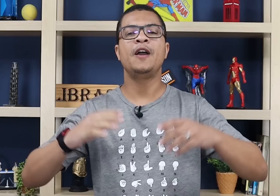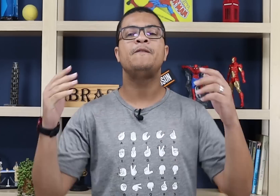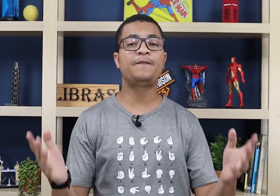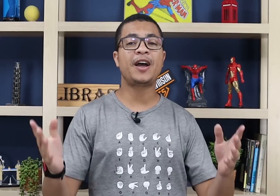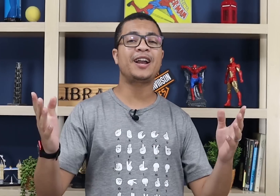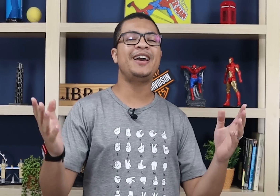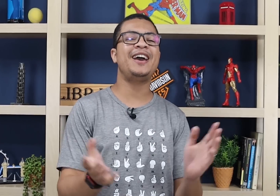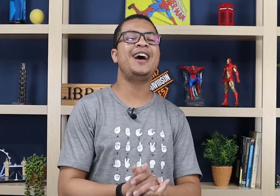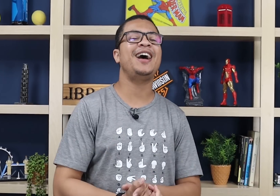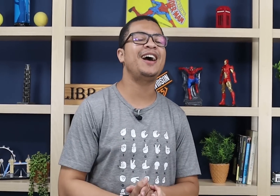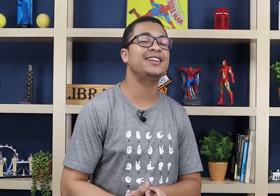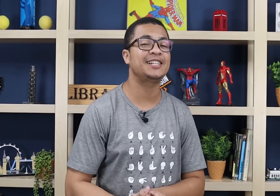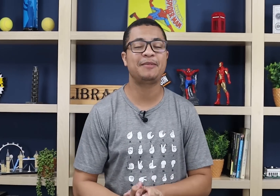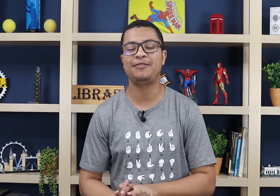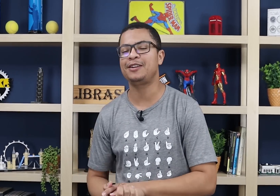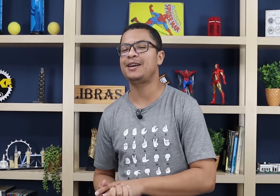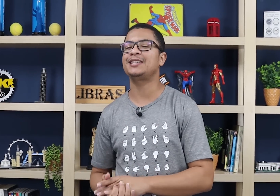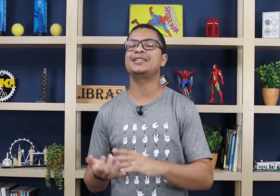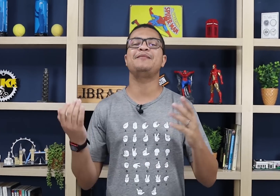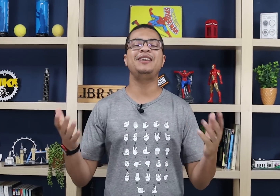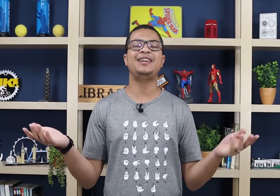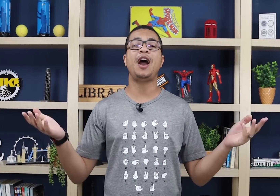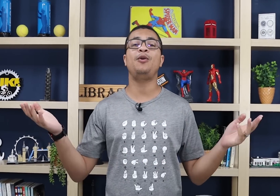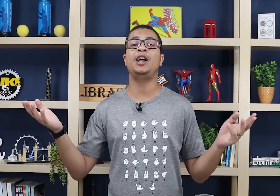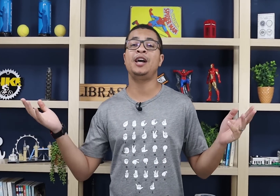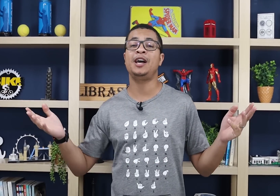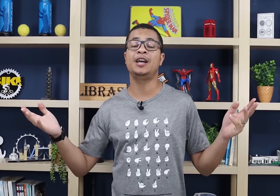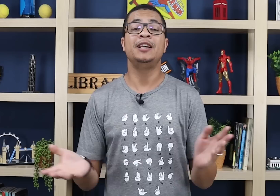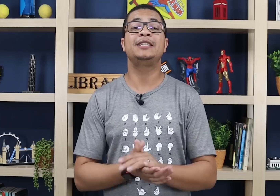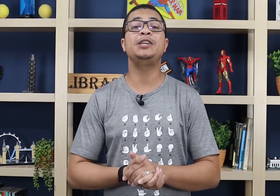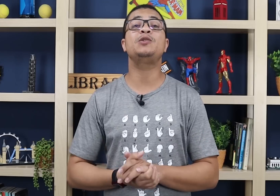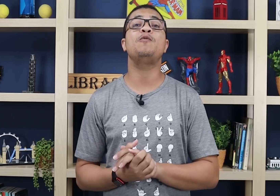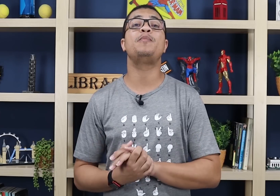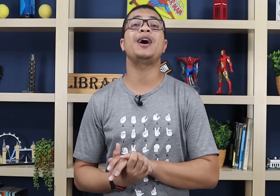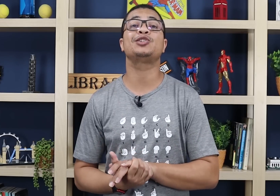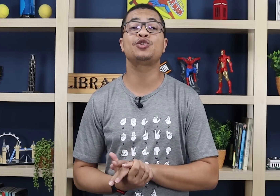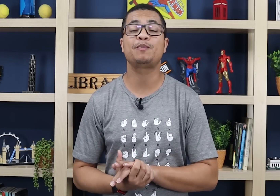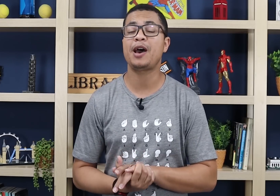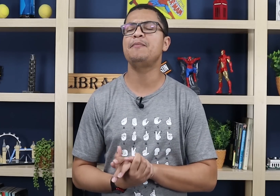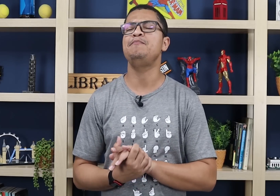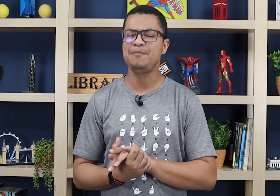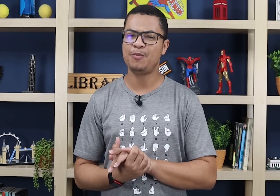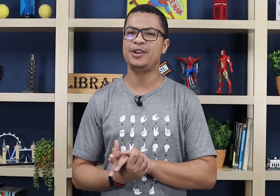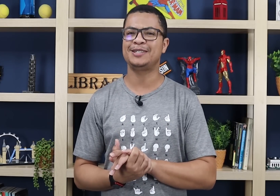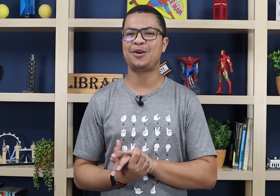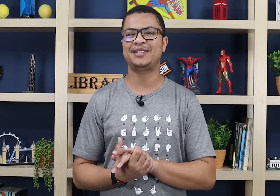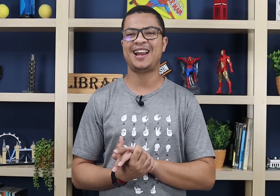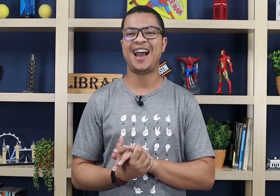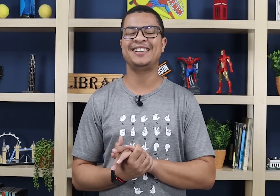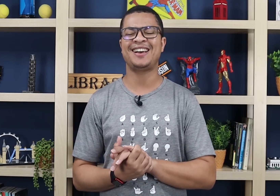Fala, galera! Seja bem-vindo a mais essa mini-aula 5 passos para memorizar os sinais.